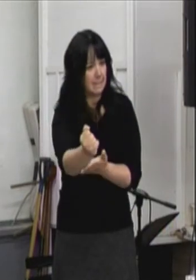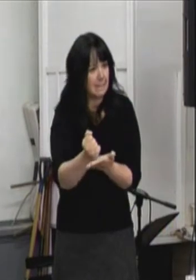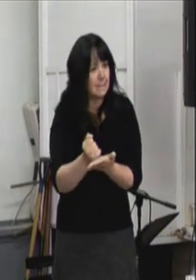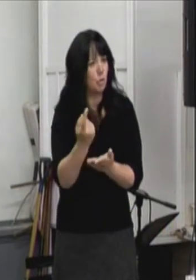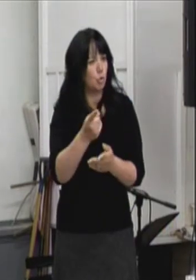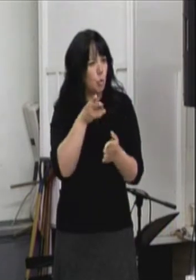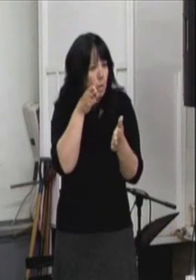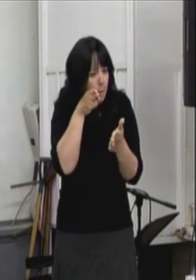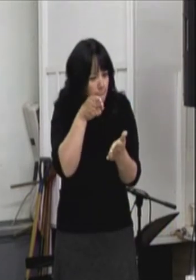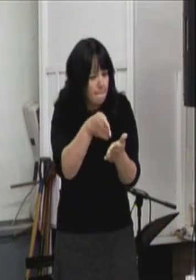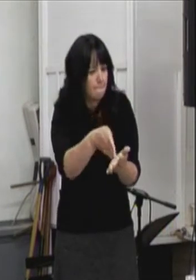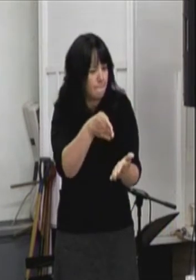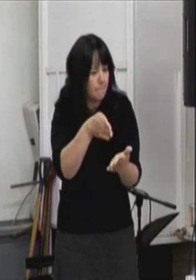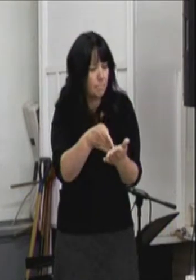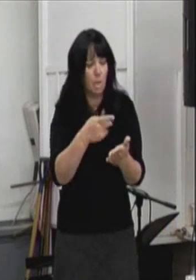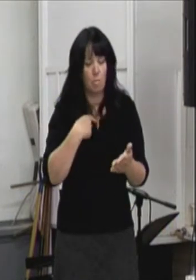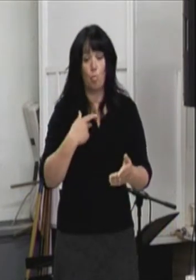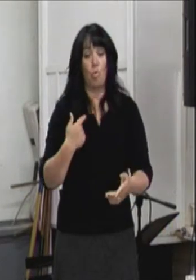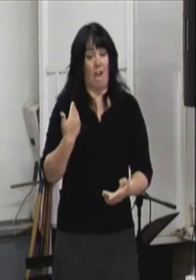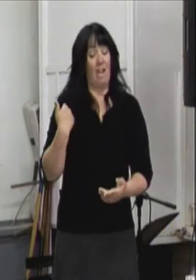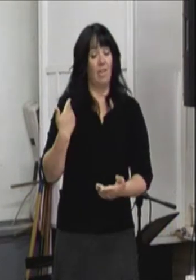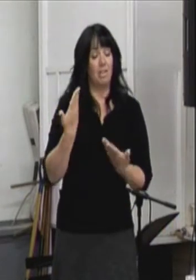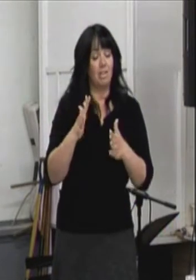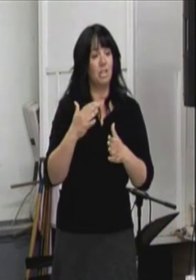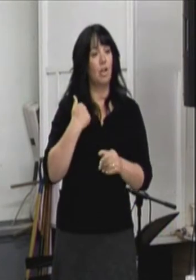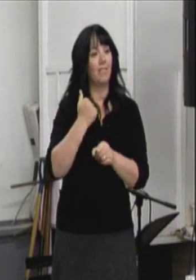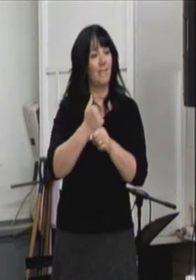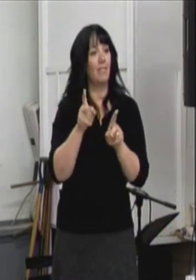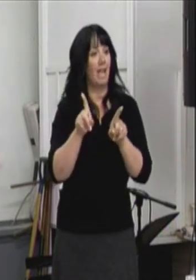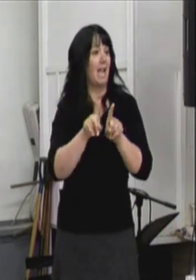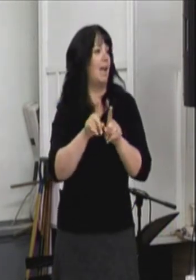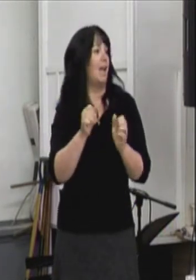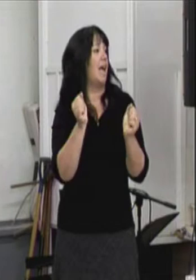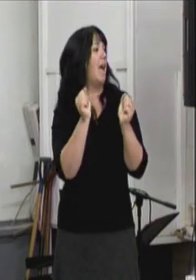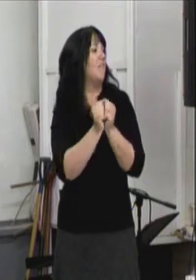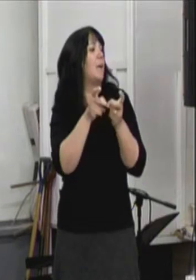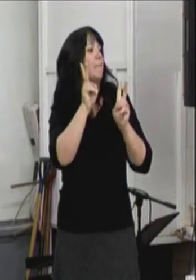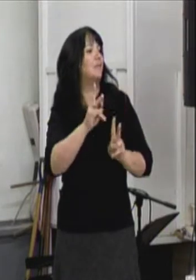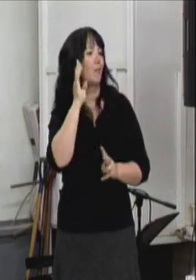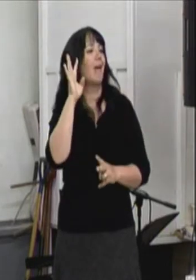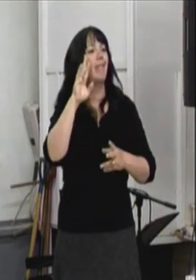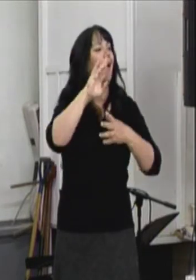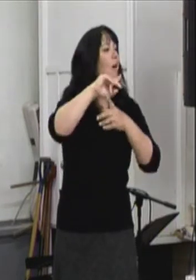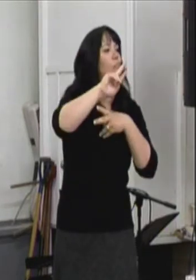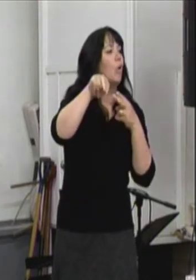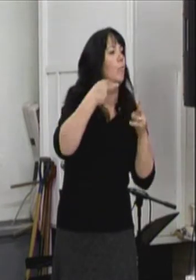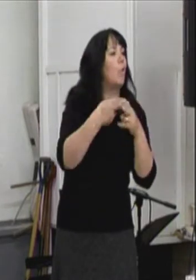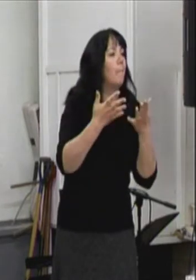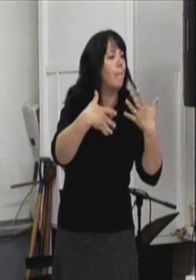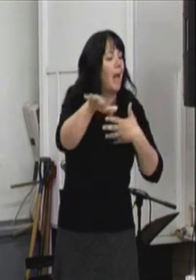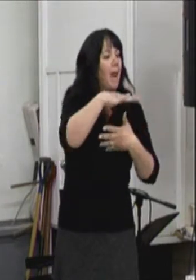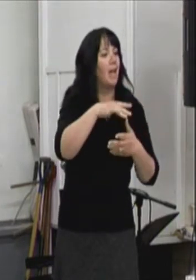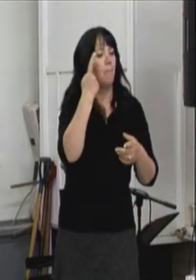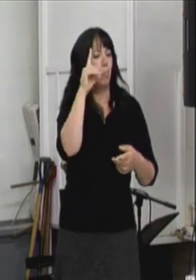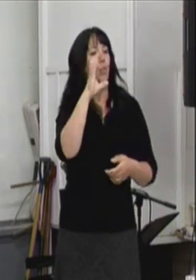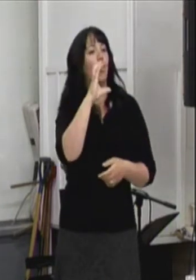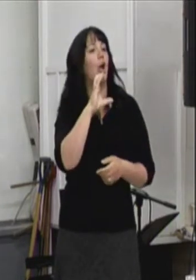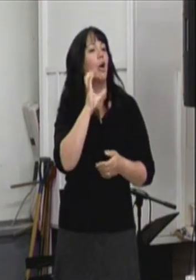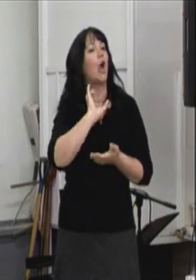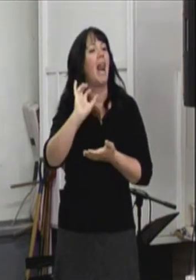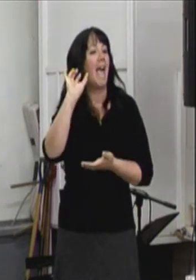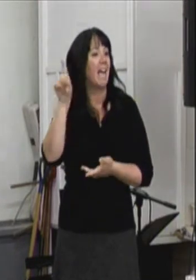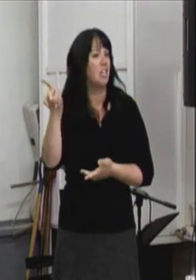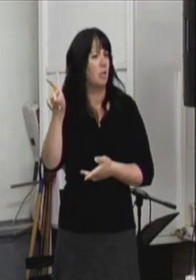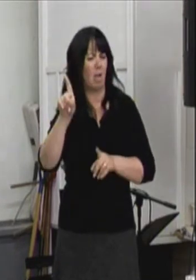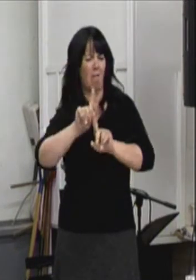ils sont attentionnés comme... Moi, j'ai déjà travaillé avec des gens normaux.'ai travaillé pour le collège communautaire. Mais ce n pas en tout cas